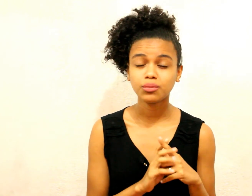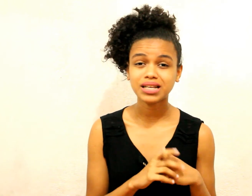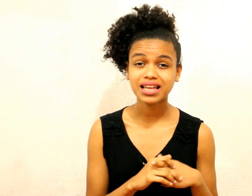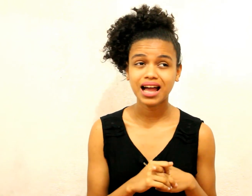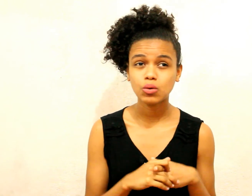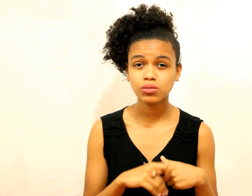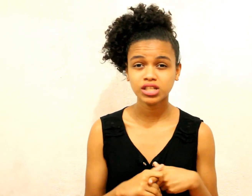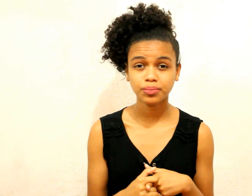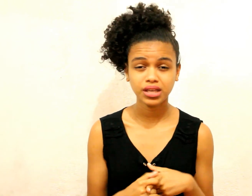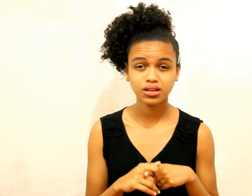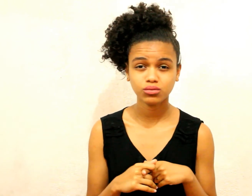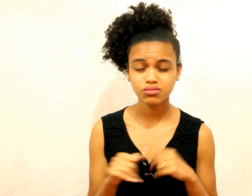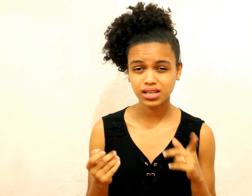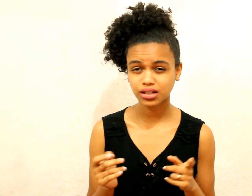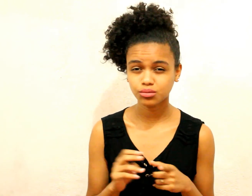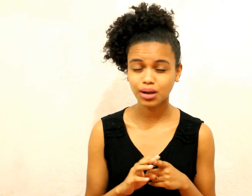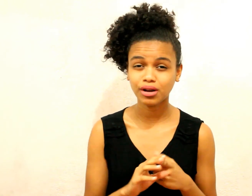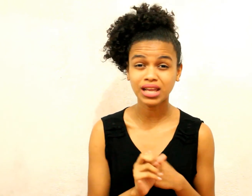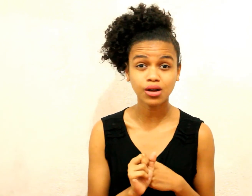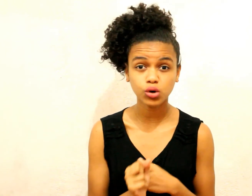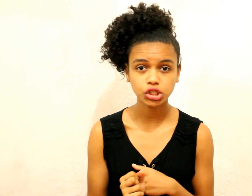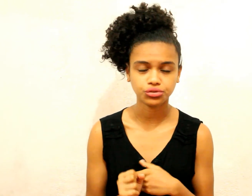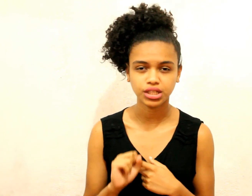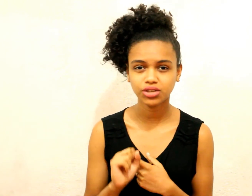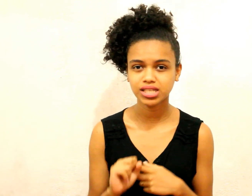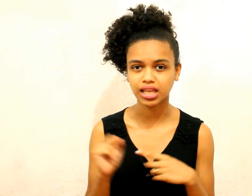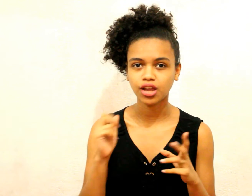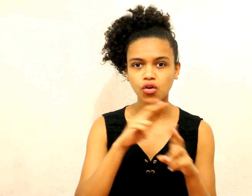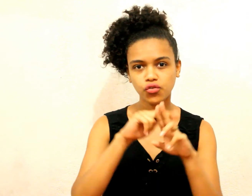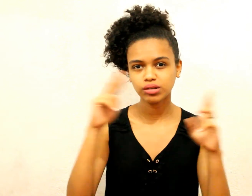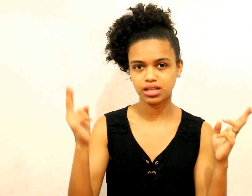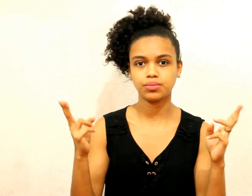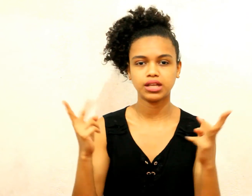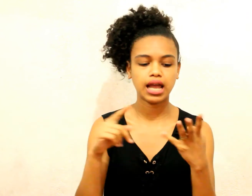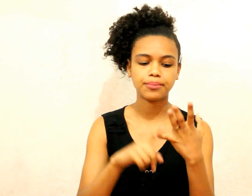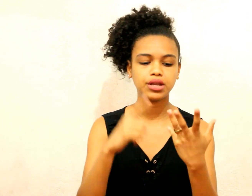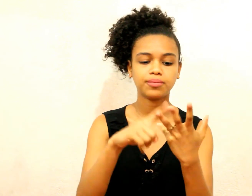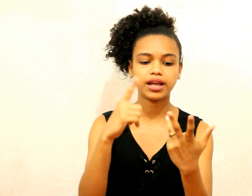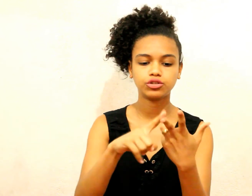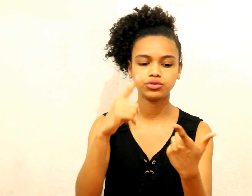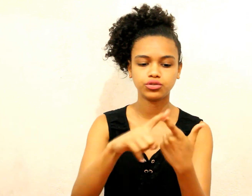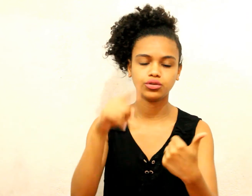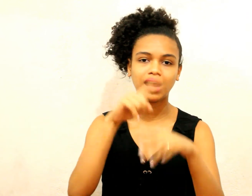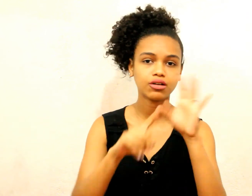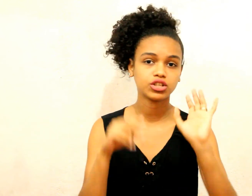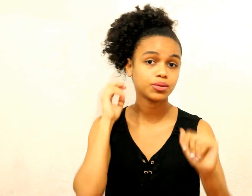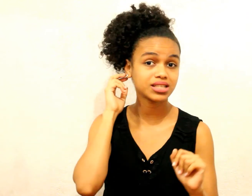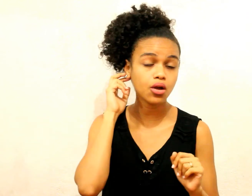vim passar Uma chapinha Um secador Do meu cabelo Em agosto Então assim Foi um tempo né Abril, maio, junho, julho Agosto Depois de 5